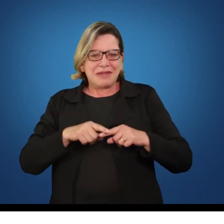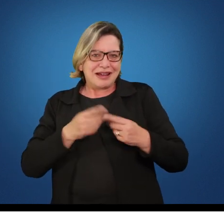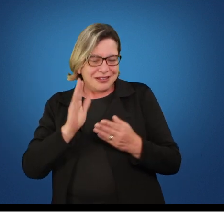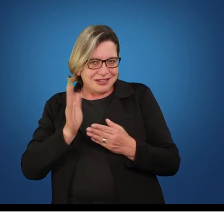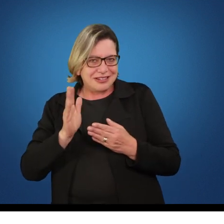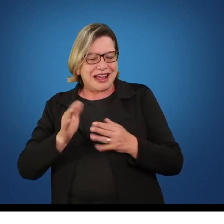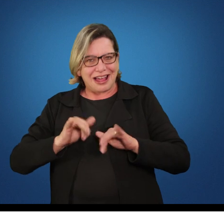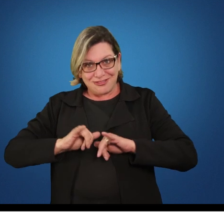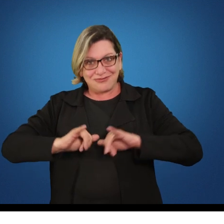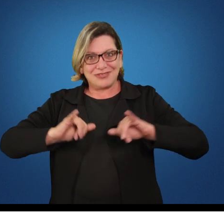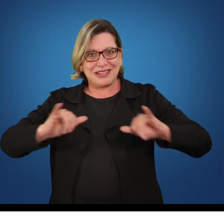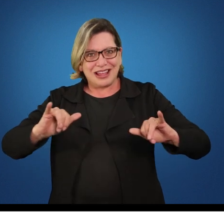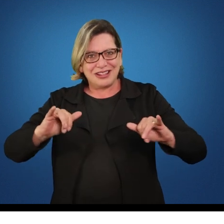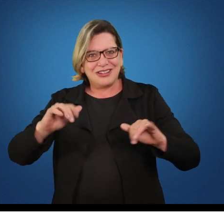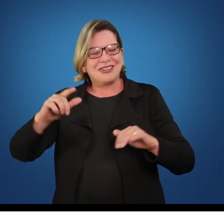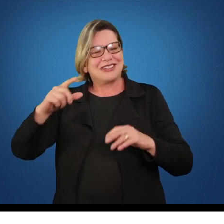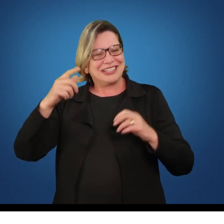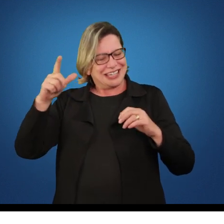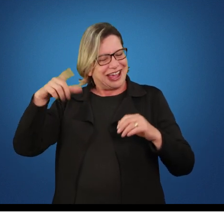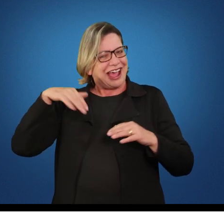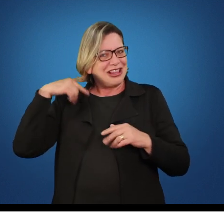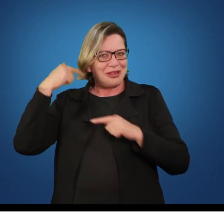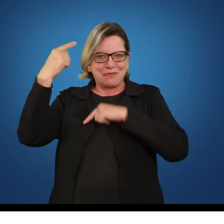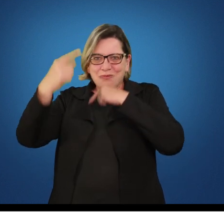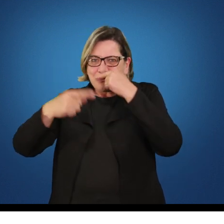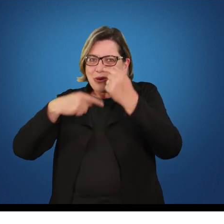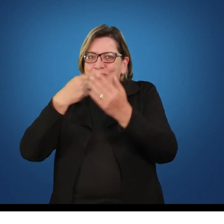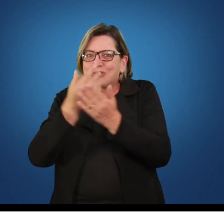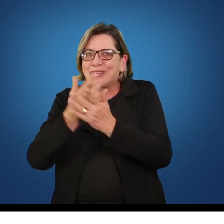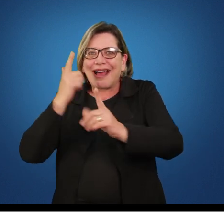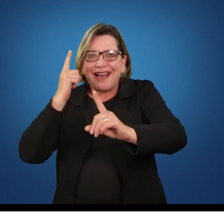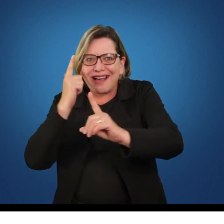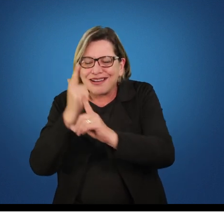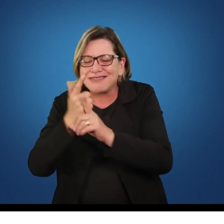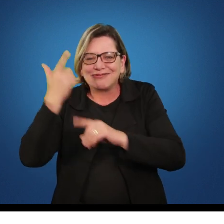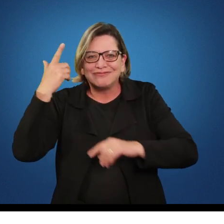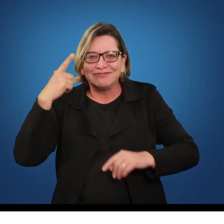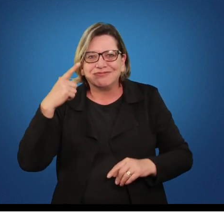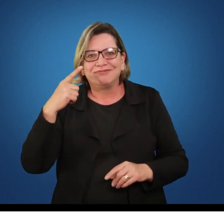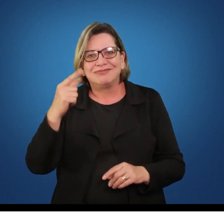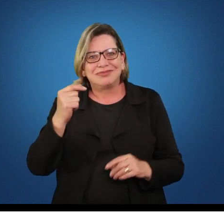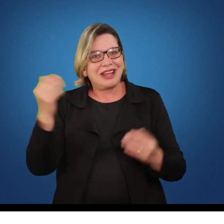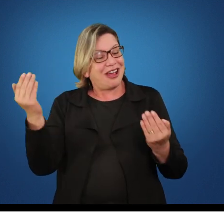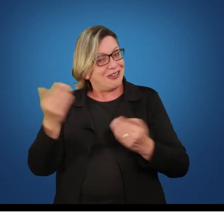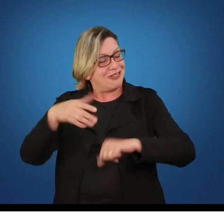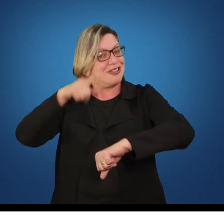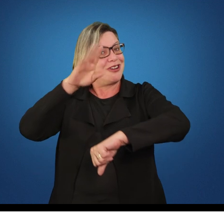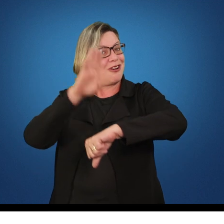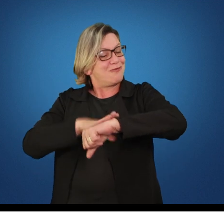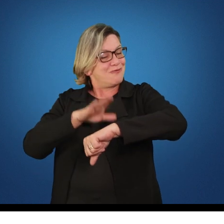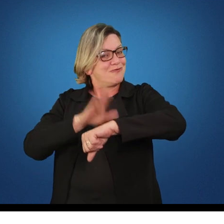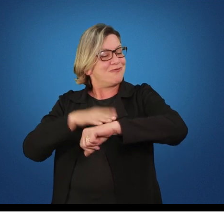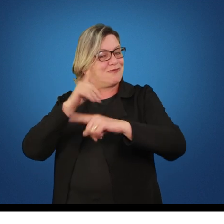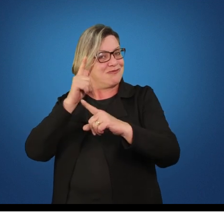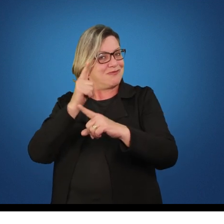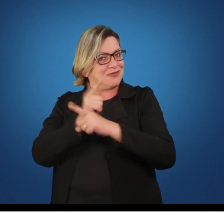vocês, que nós teríamos um outro momento de encontro. E esse momento chegou com a disciplina de